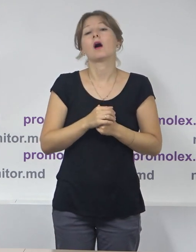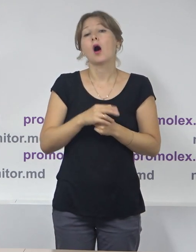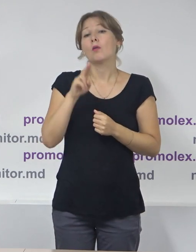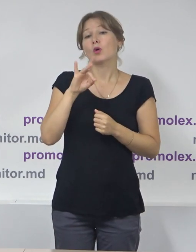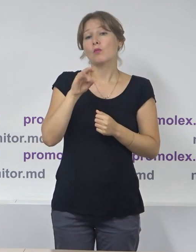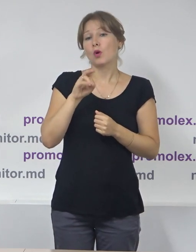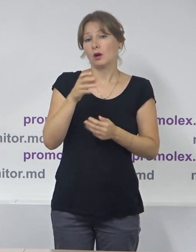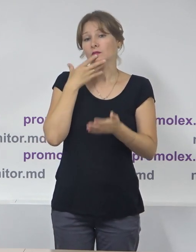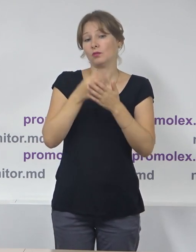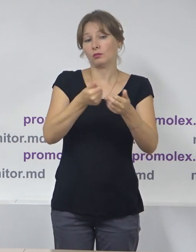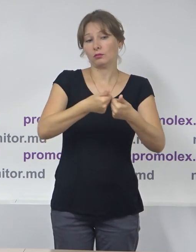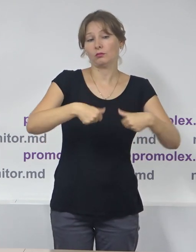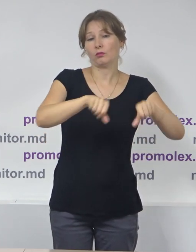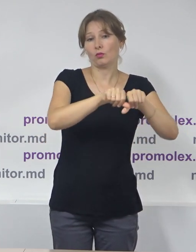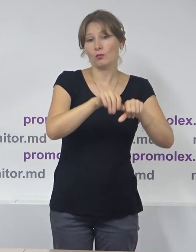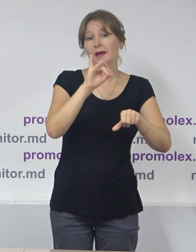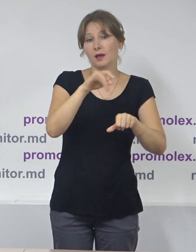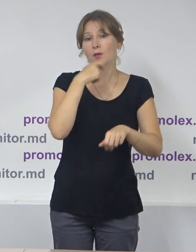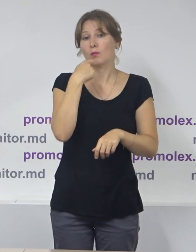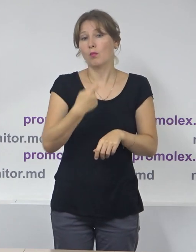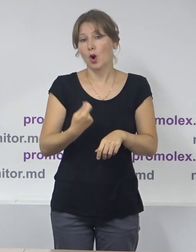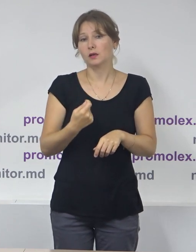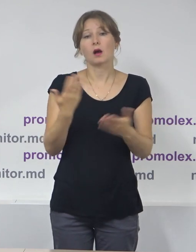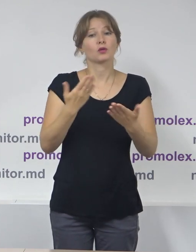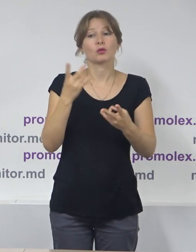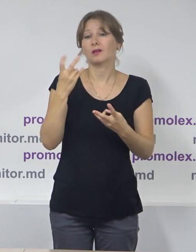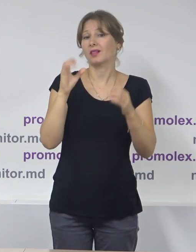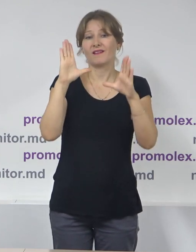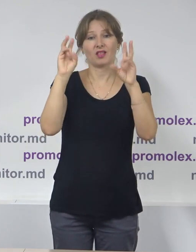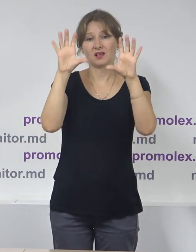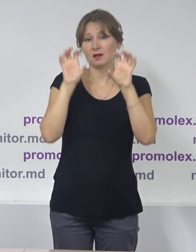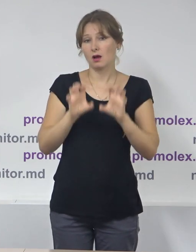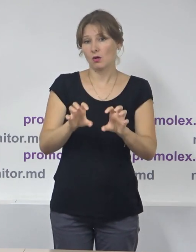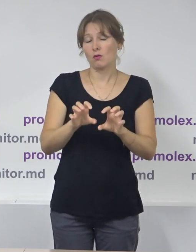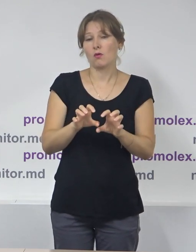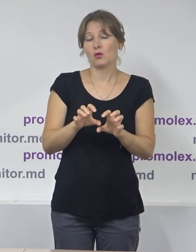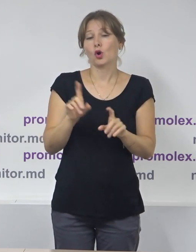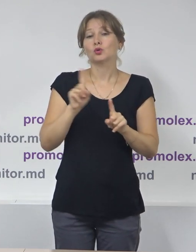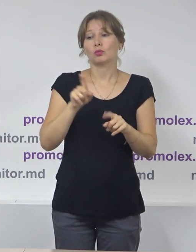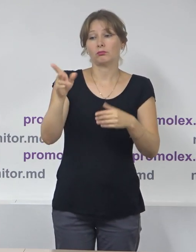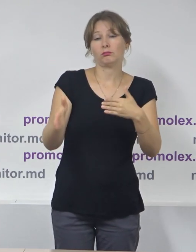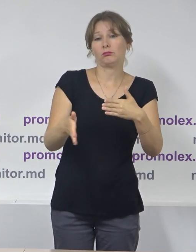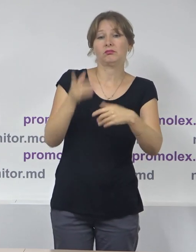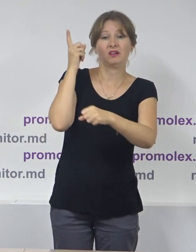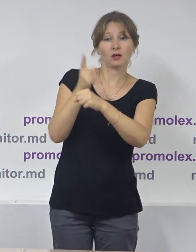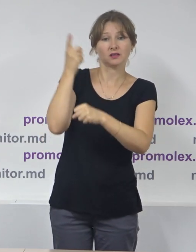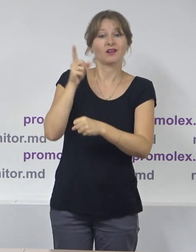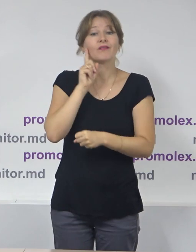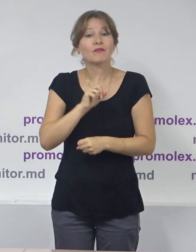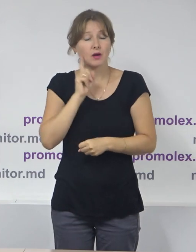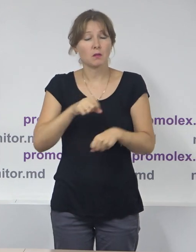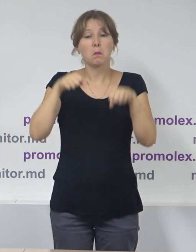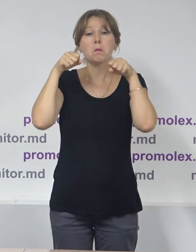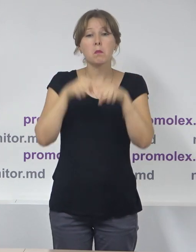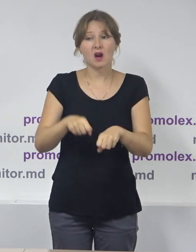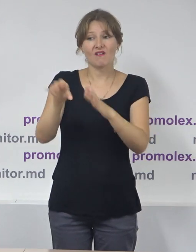raport cu membrii organului executiv al partidului politic declarat neconstițional, o măsură de restricționare temporară a dreptului